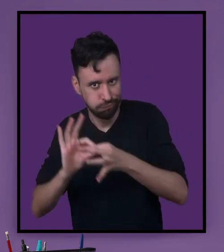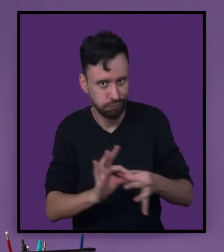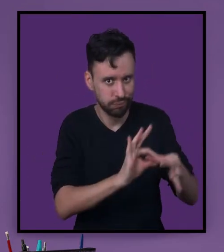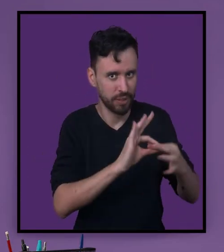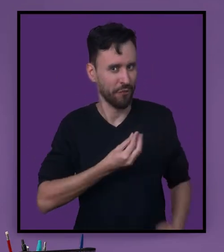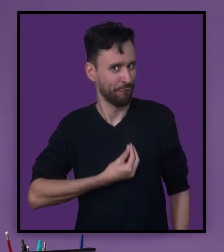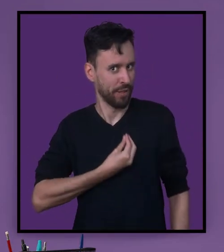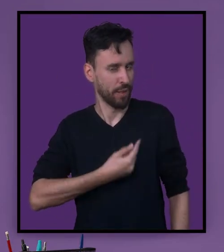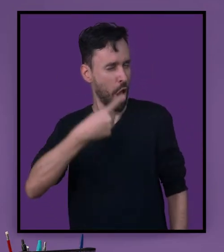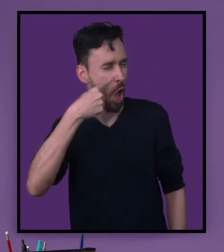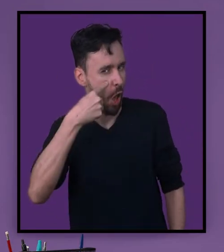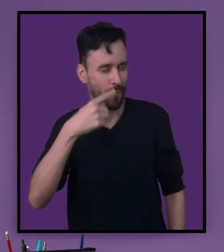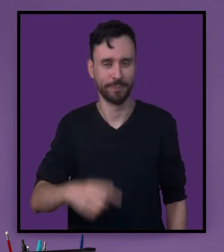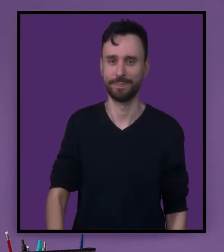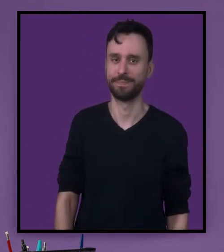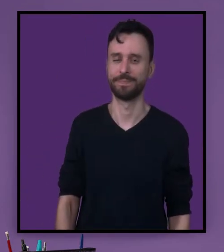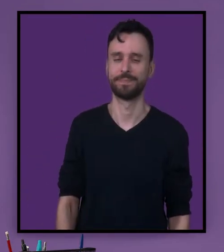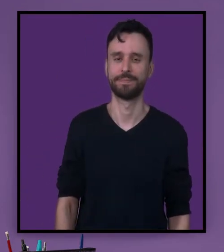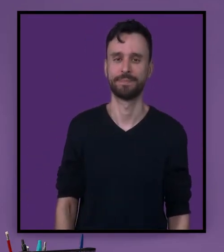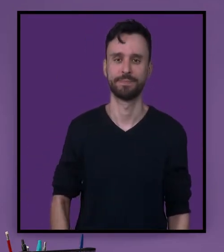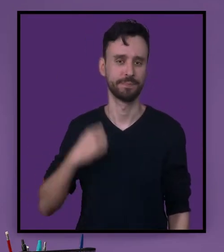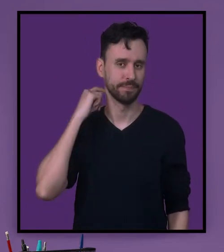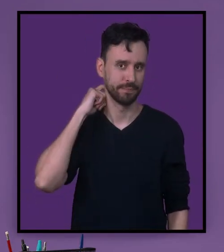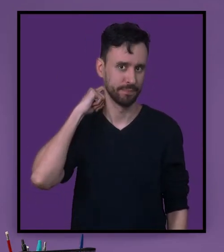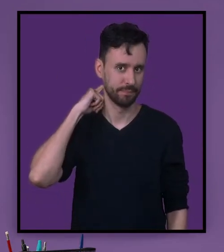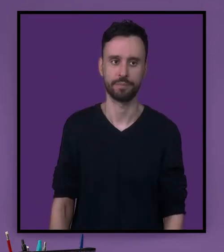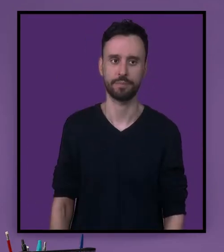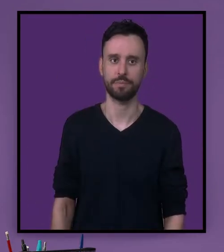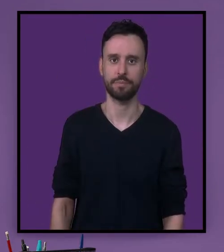Vejam esse exemplo de um tweet de Jorge Matheus.